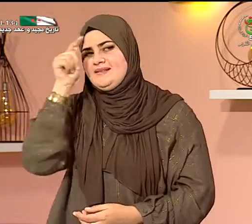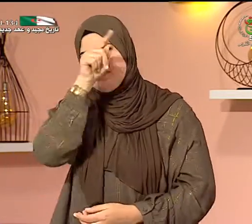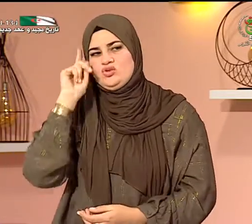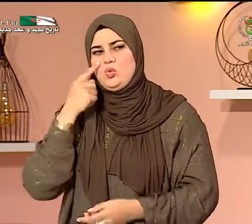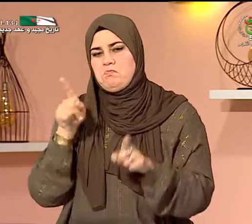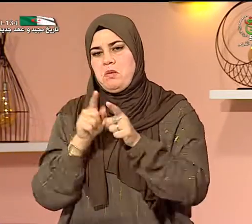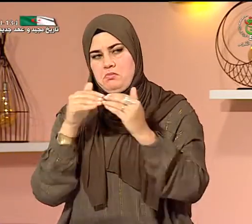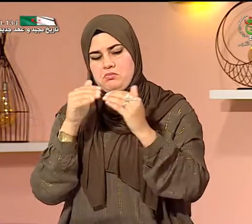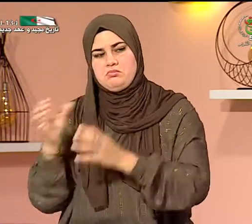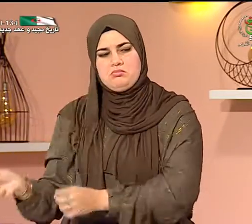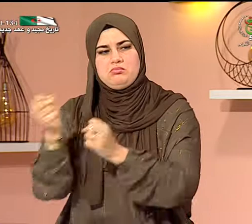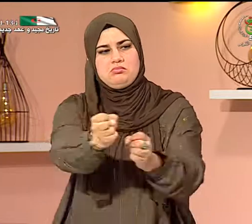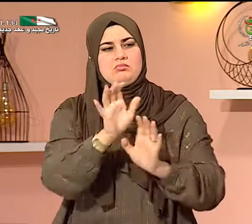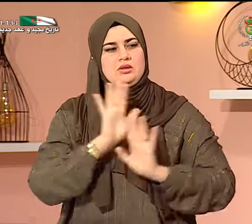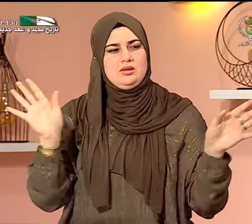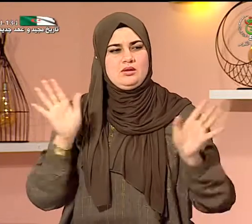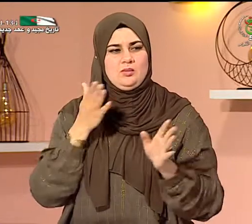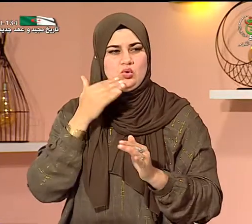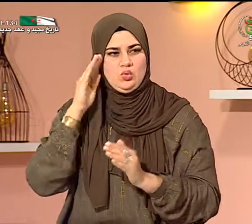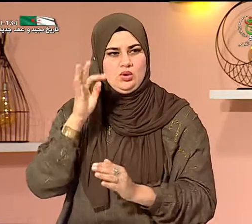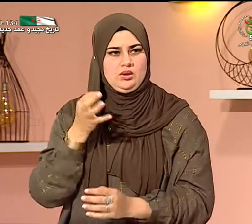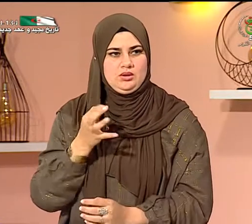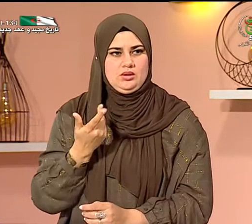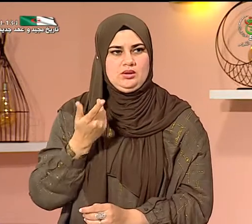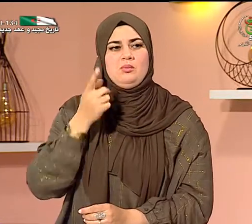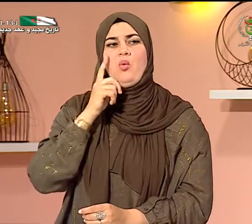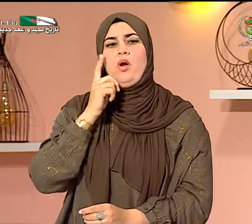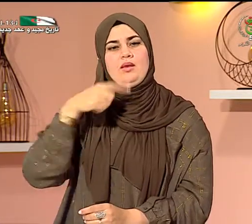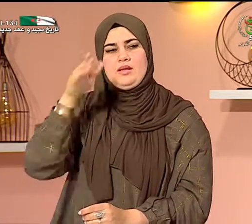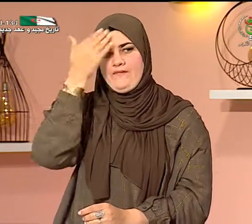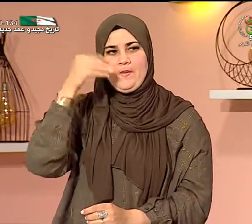كثيرا من أجل أن يكون مستوي مثل مستوى الآخرين